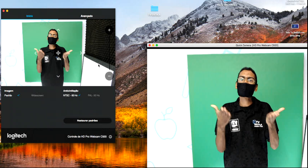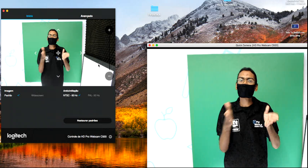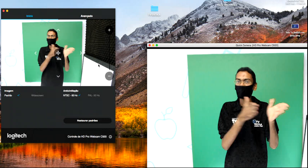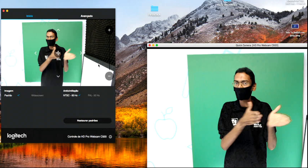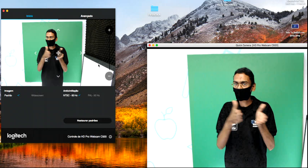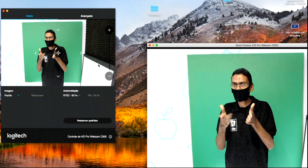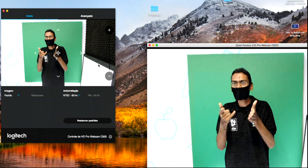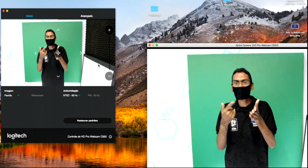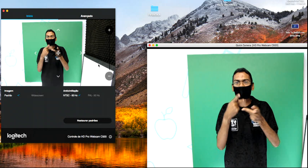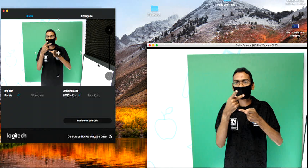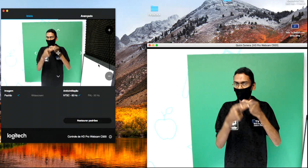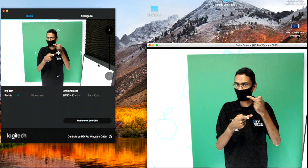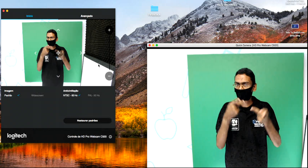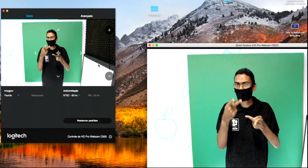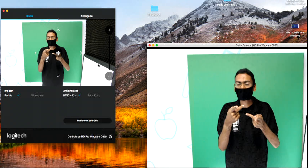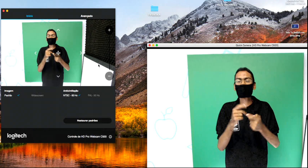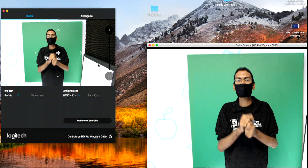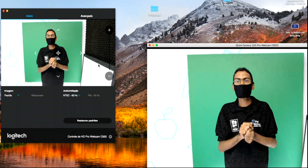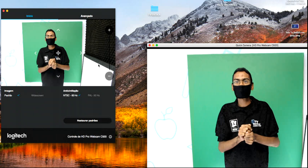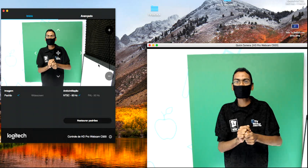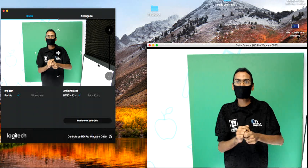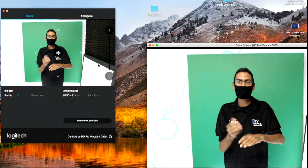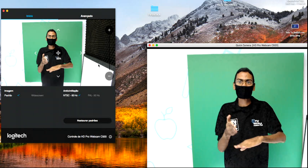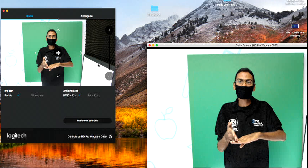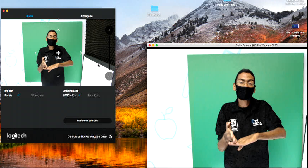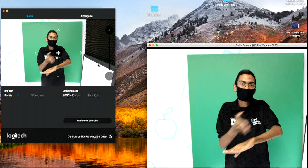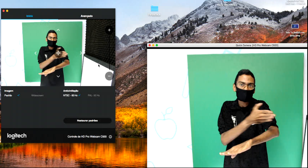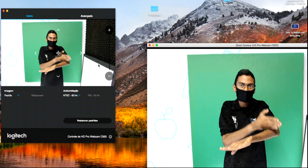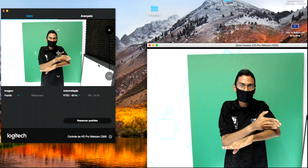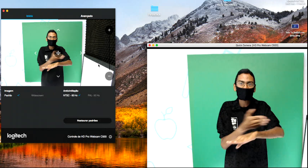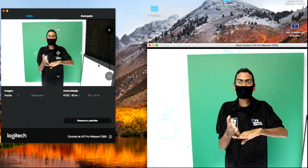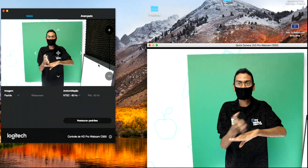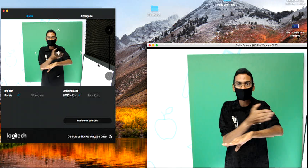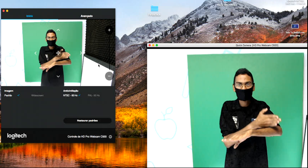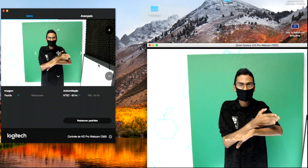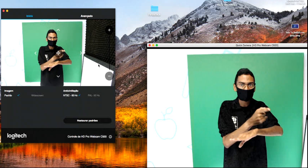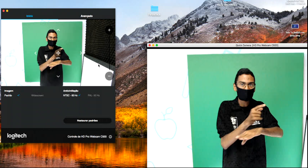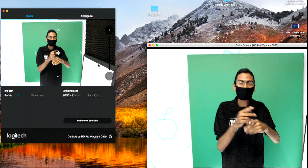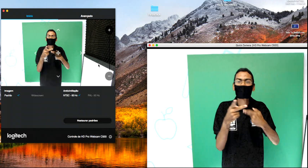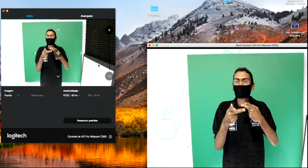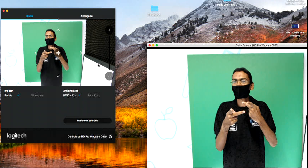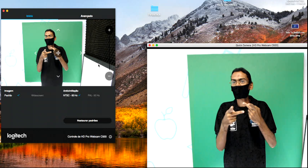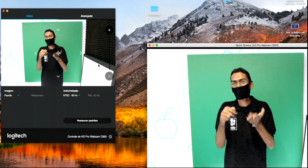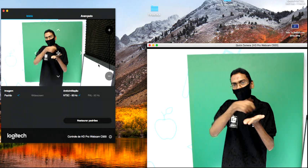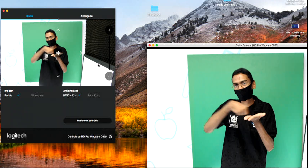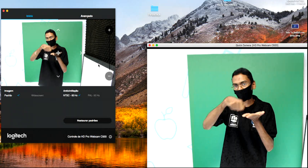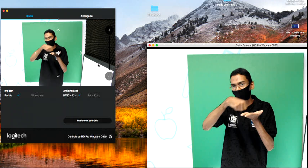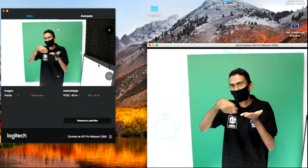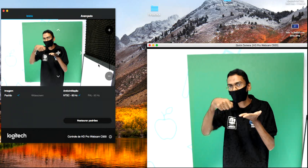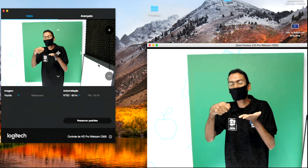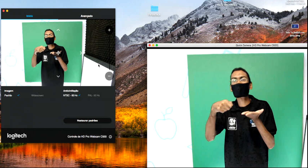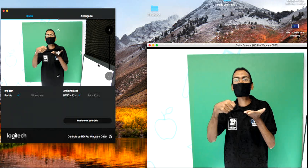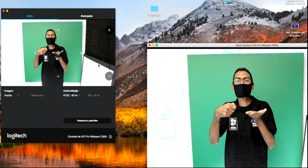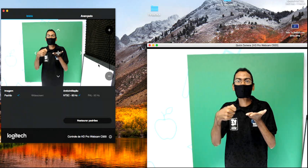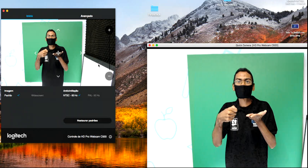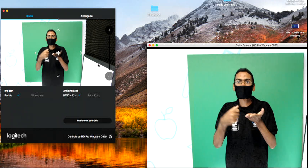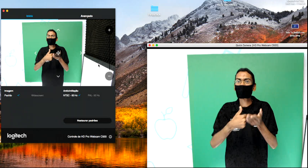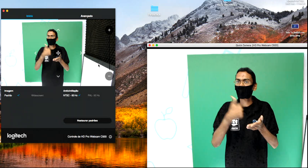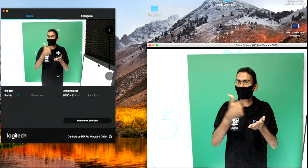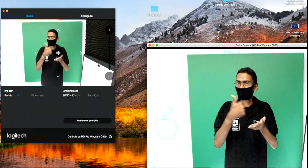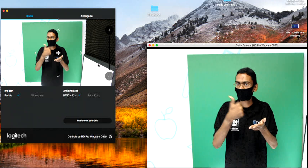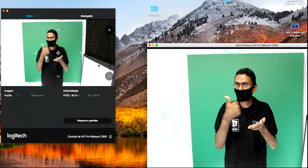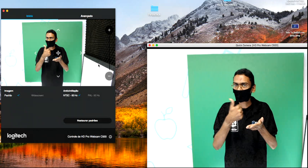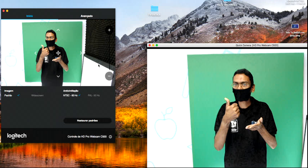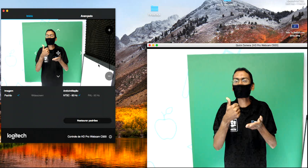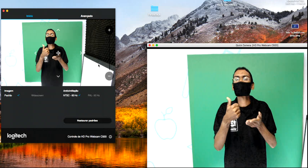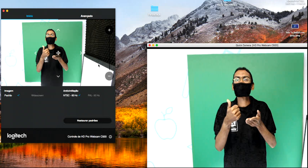vamos falar sobre a idade antiga. A idade antiga surge com a escrita e é o período das primeiras civilizações,